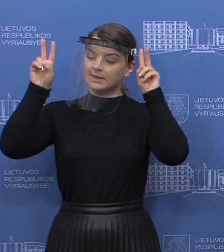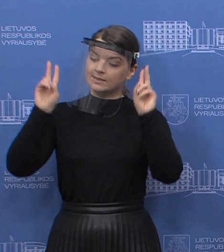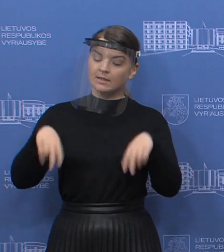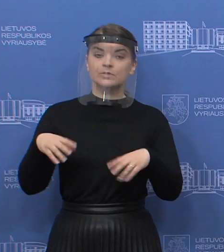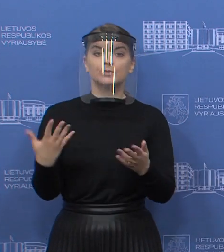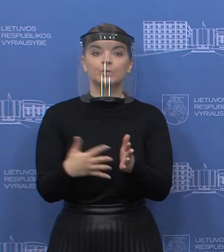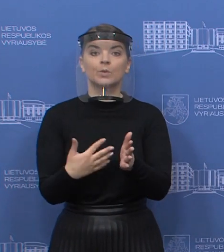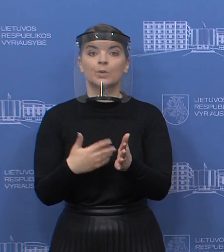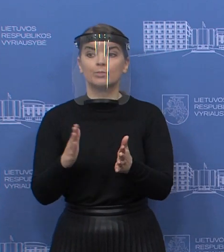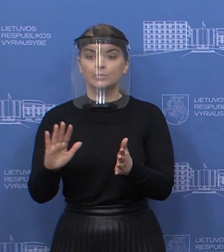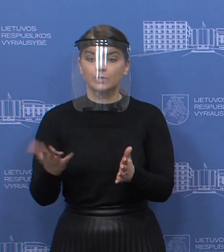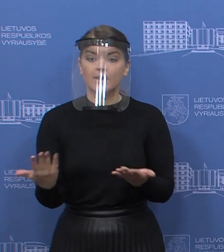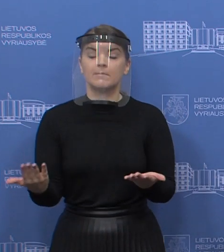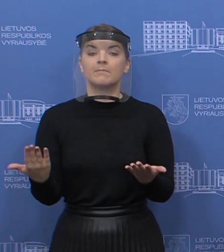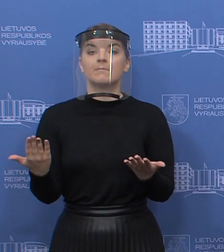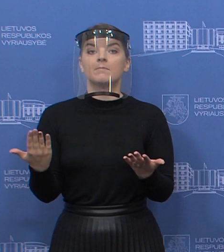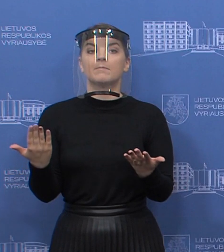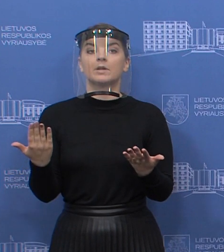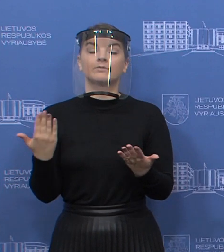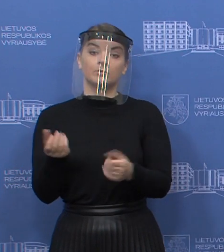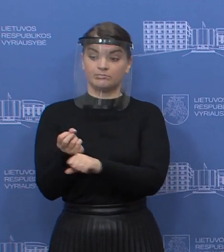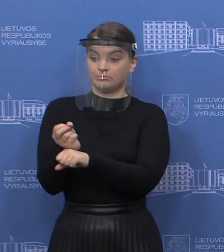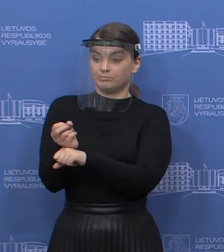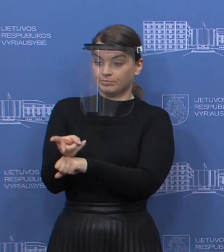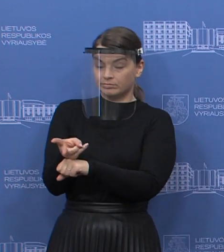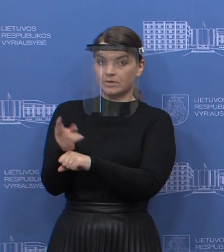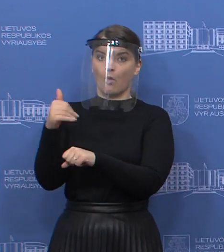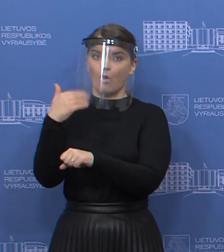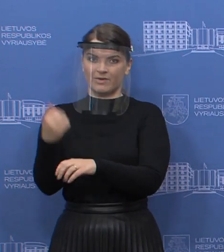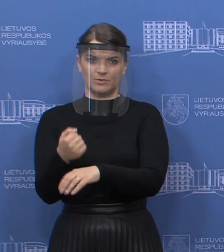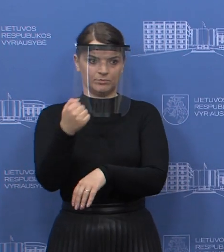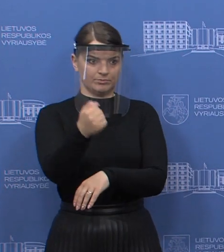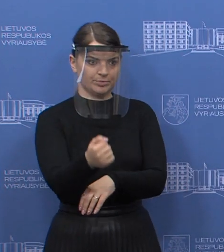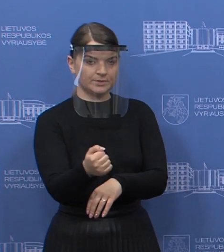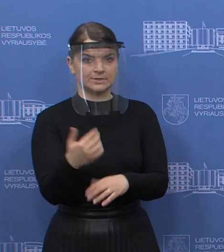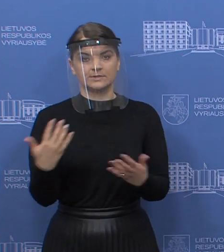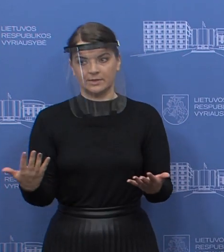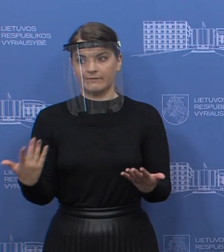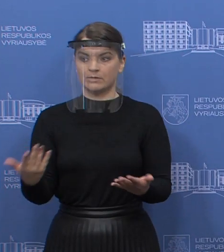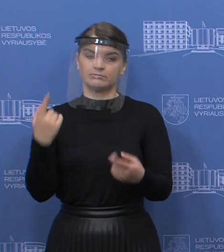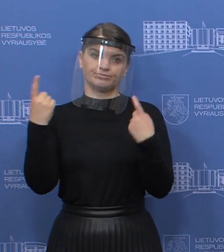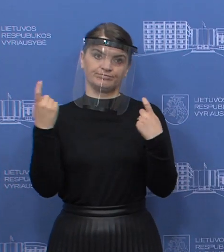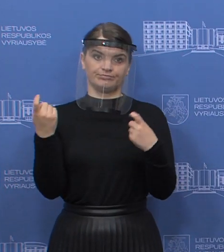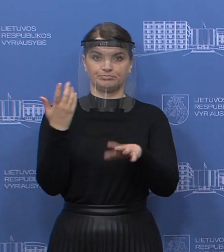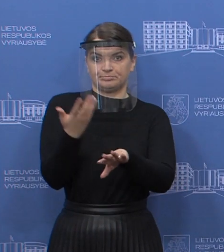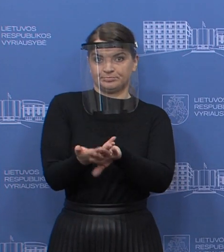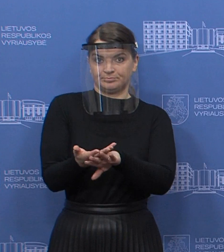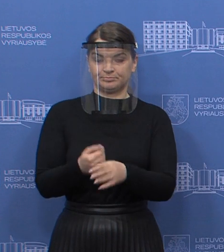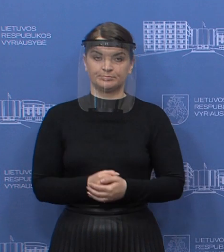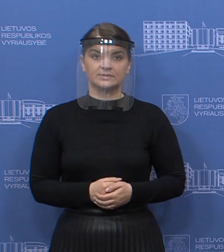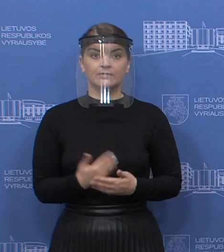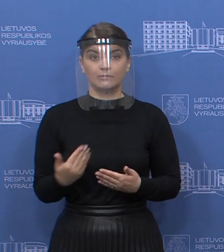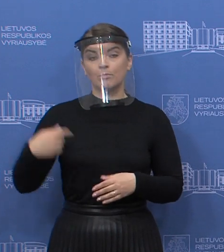dėl paskyrimo, kadangi buvo teikiamas atleidimas ir tik po to paskyrimas. Tai ir įvyko. Tai yra pirmiausiai